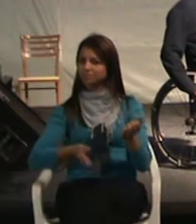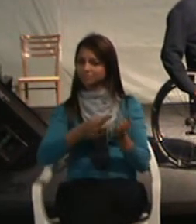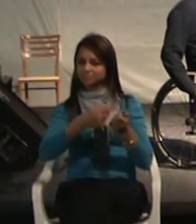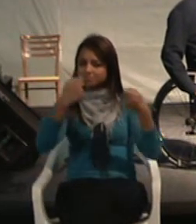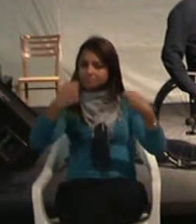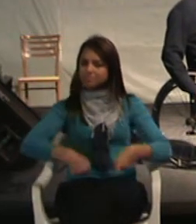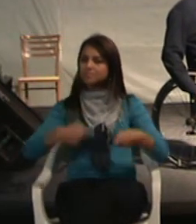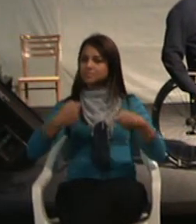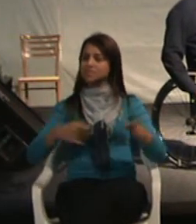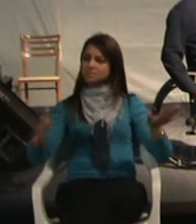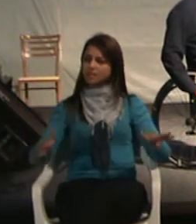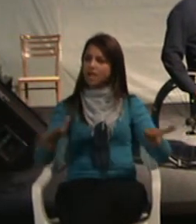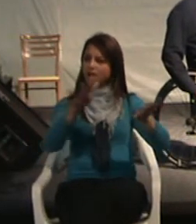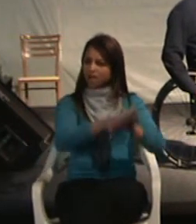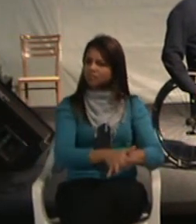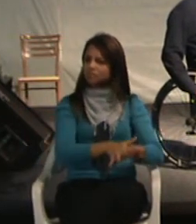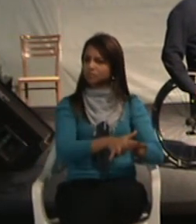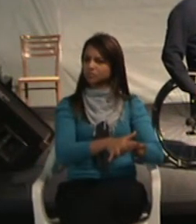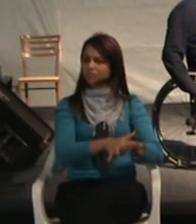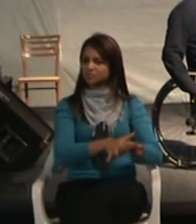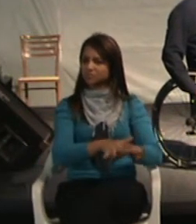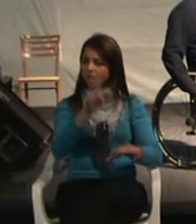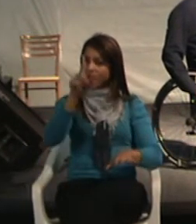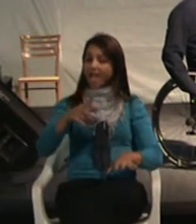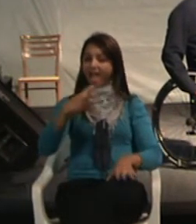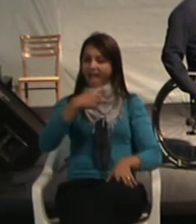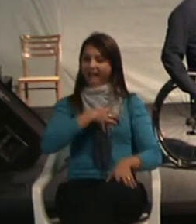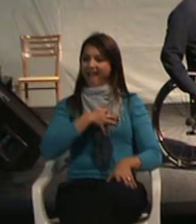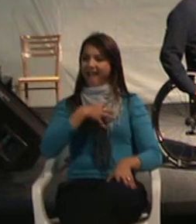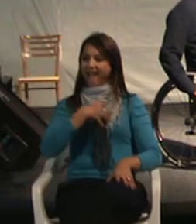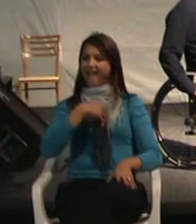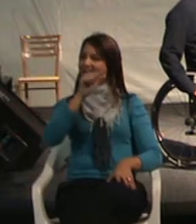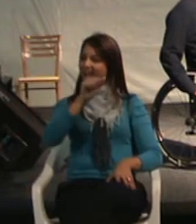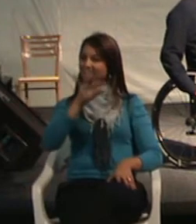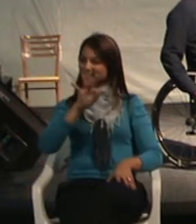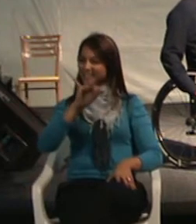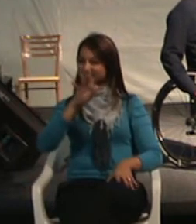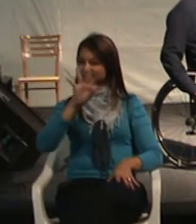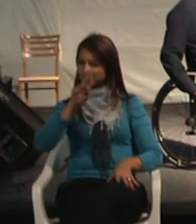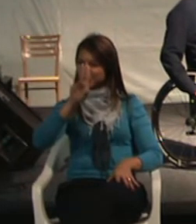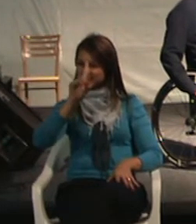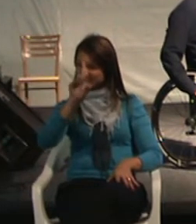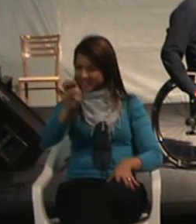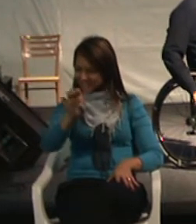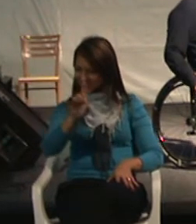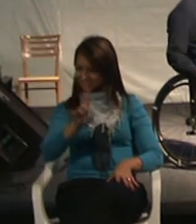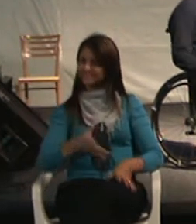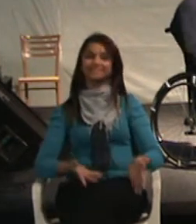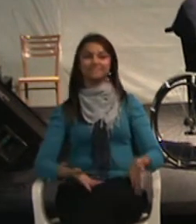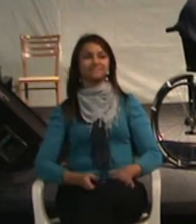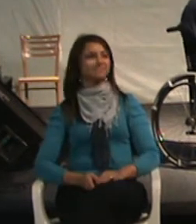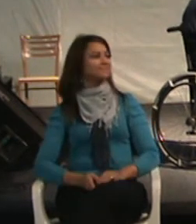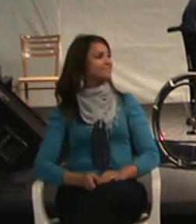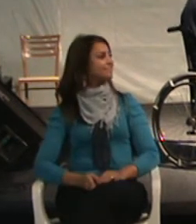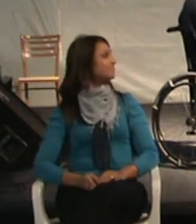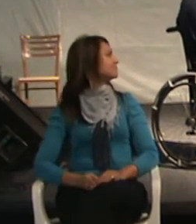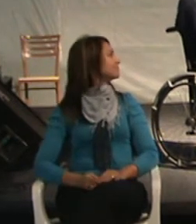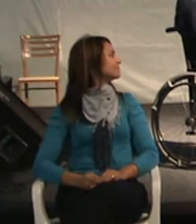A questão atitudinal. Ok? Pode mudar.